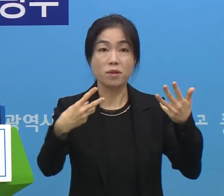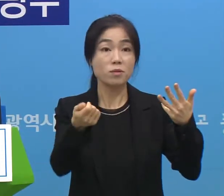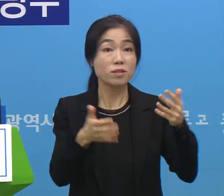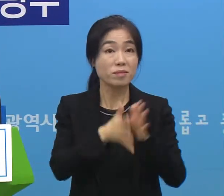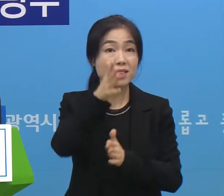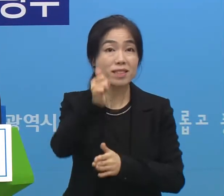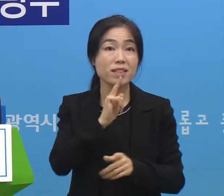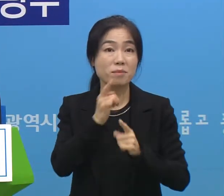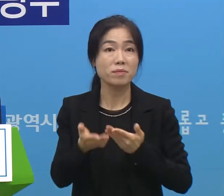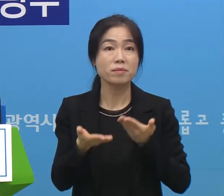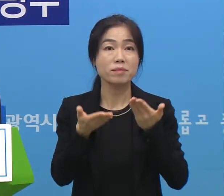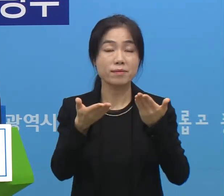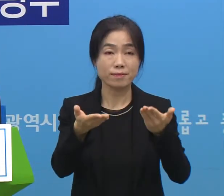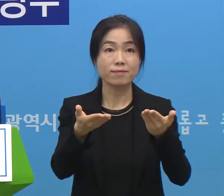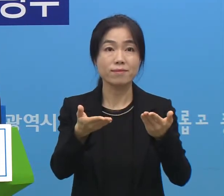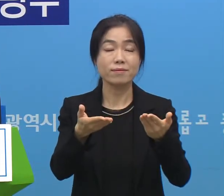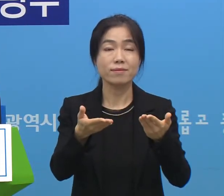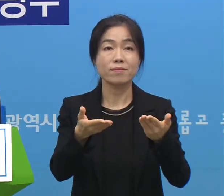시험께서 말씀